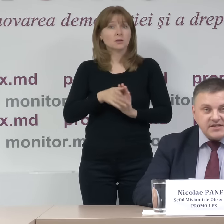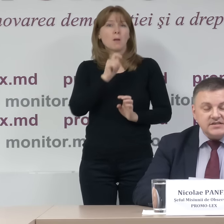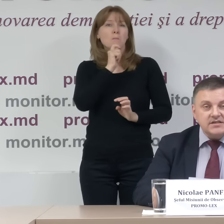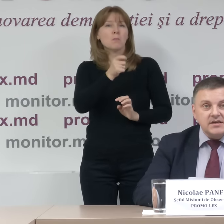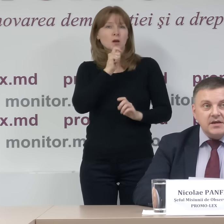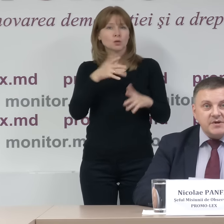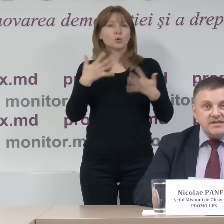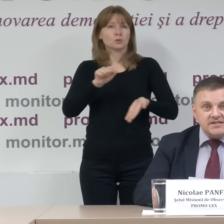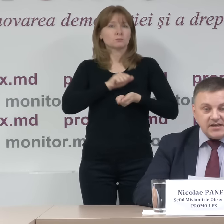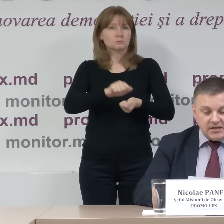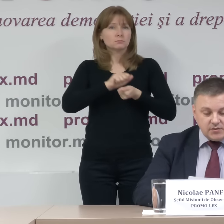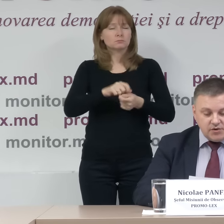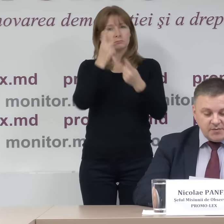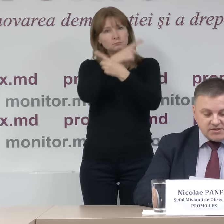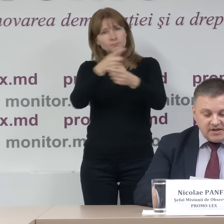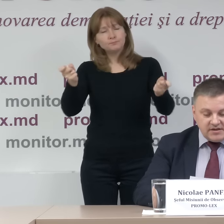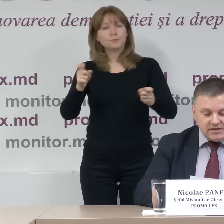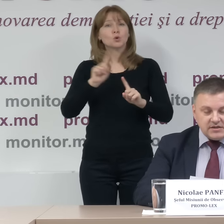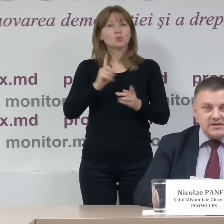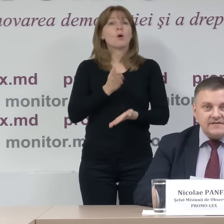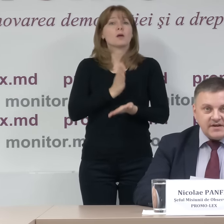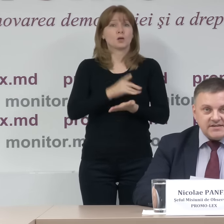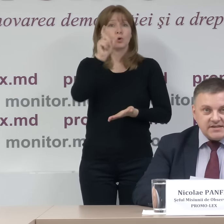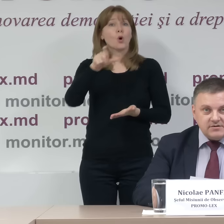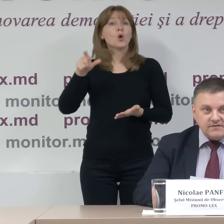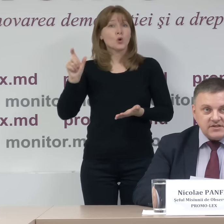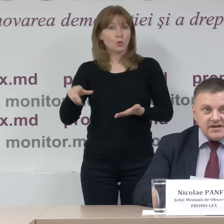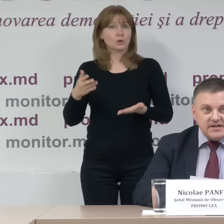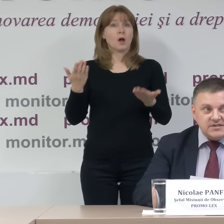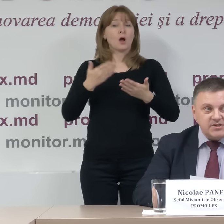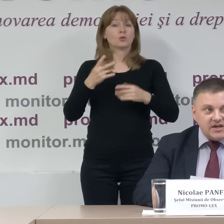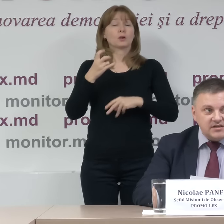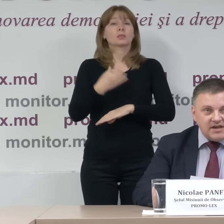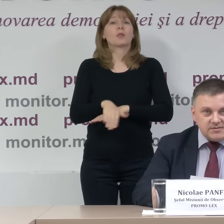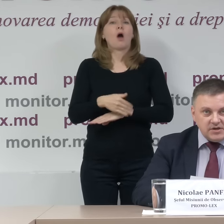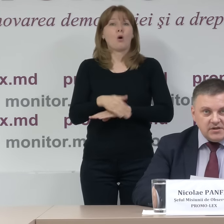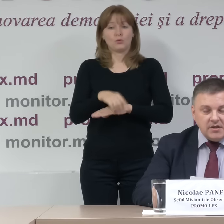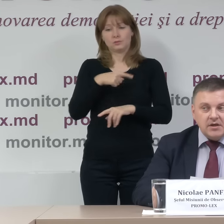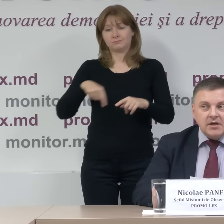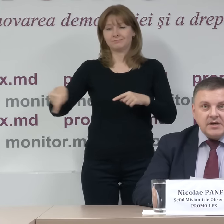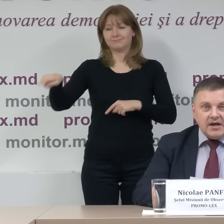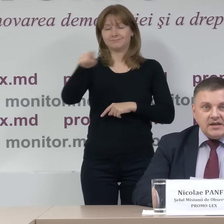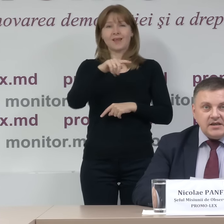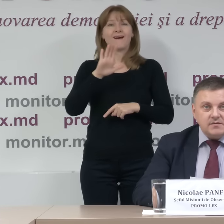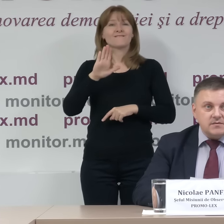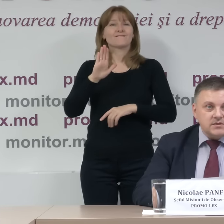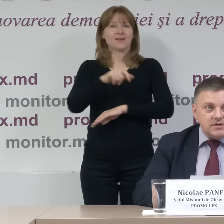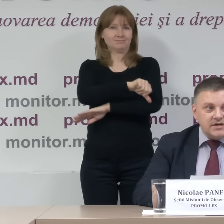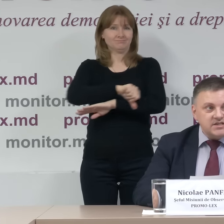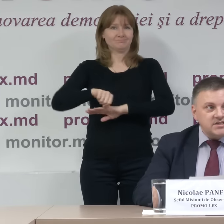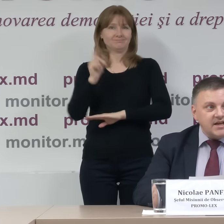deja a scris prezența unor persoane în afară a secțiilor de votare, în special în diasporă, care